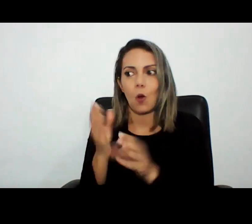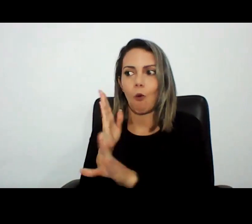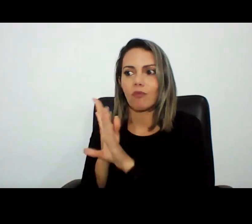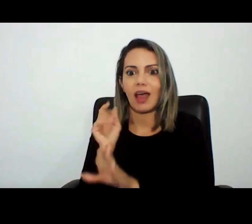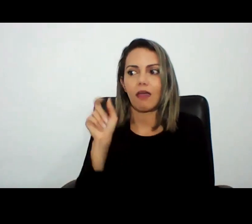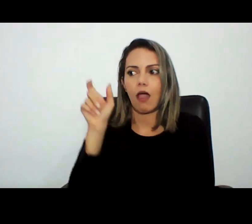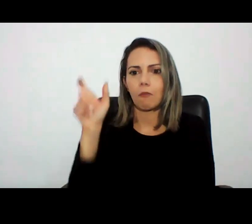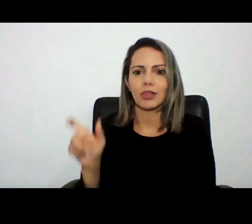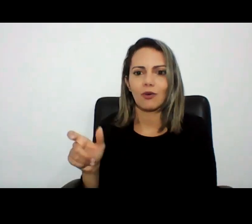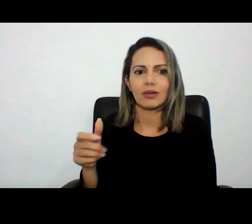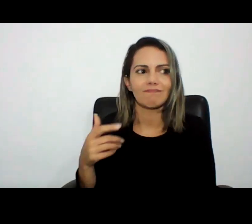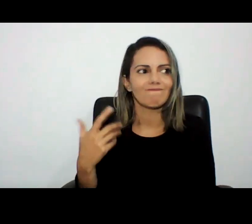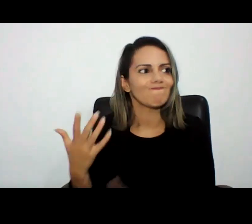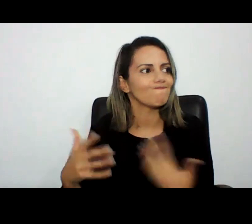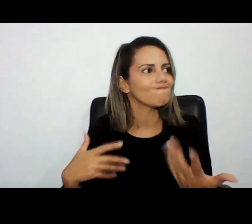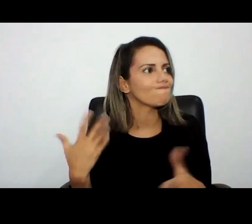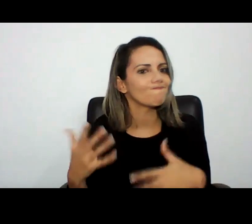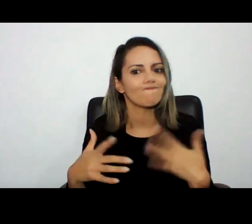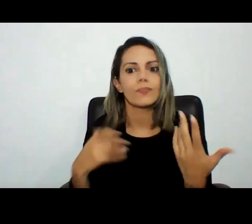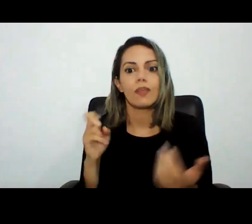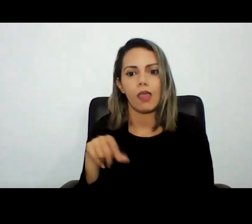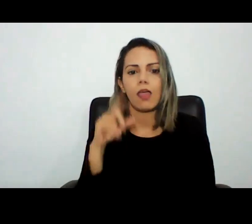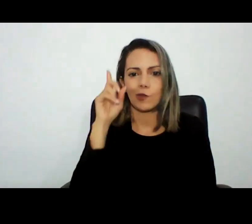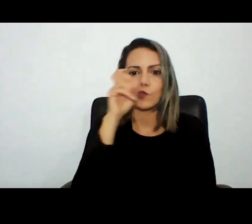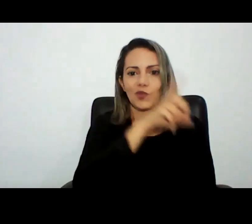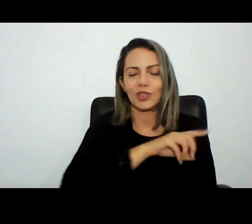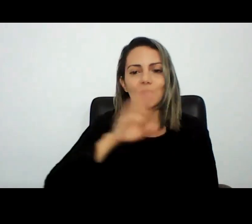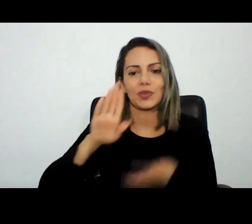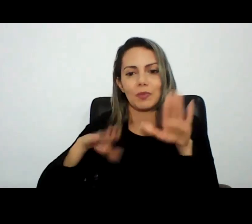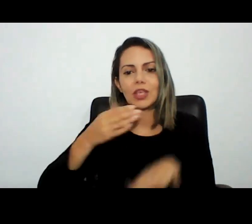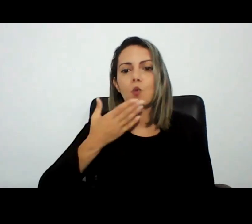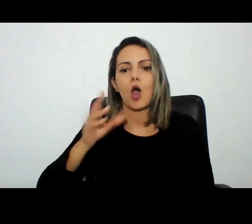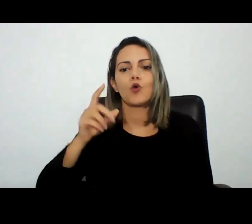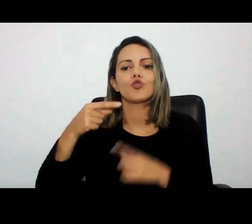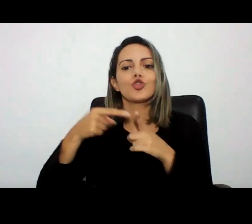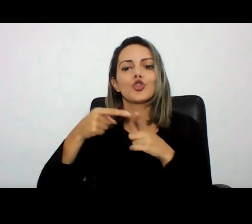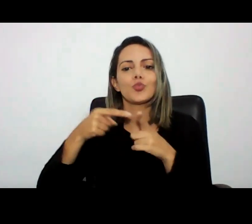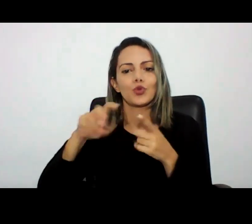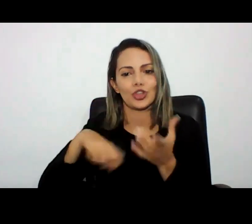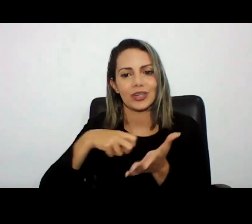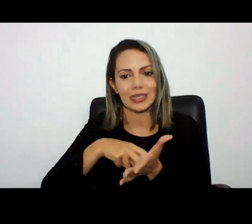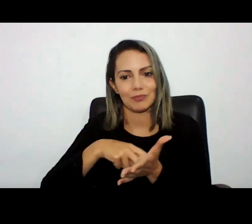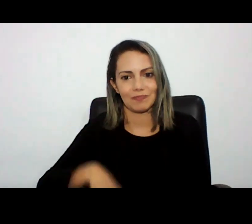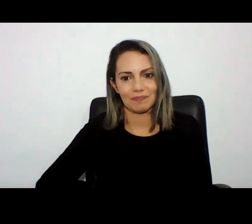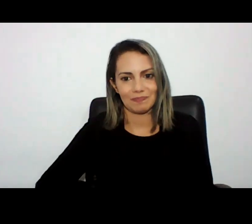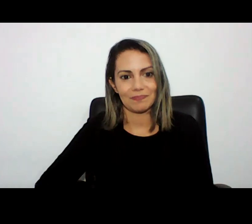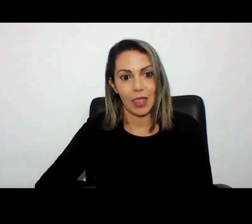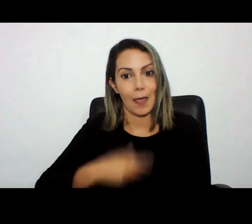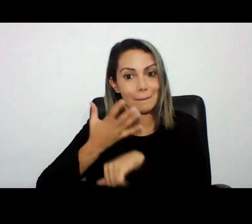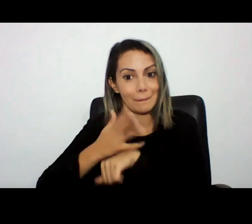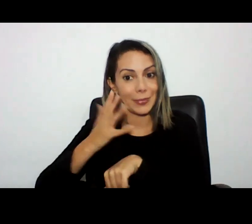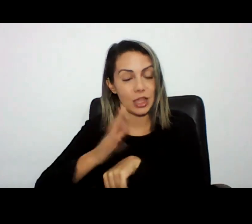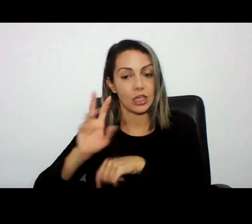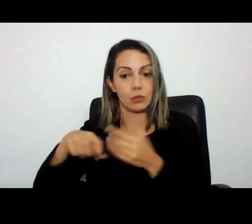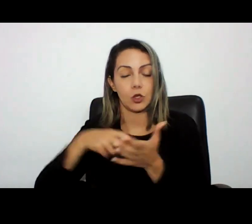isso é difícil dependendo da modalidade e do tipo de crime e isso evolui todo dia o tipo de prática criminosa que